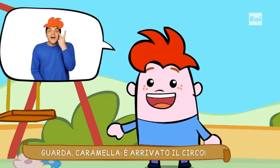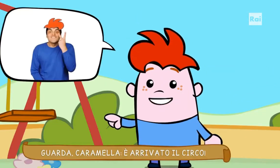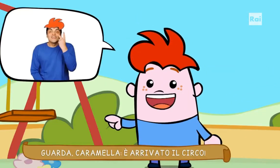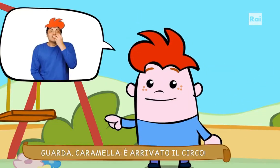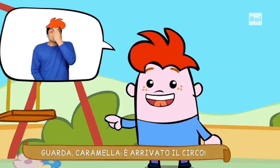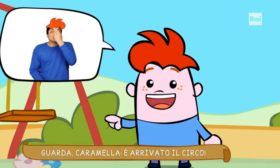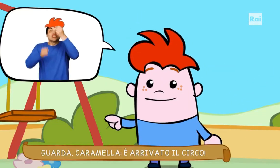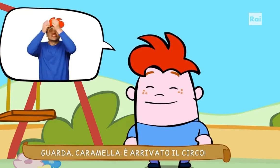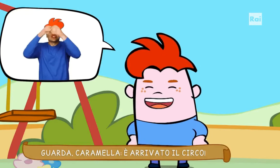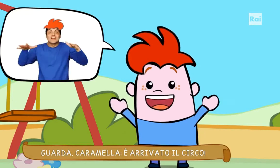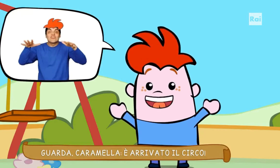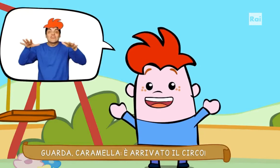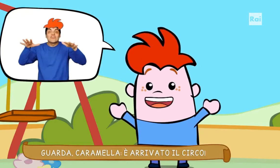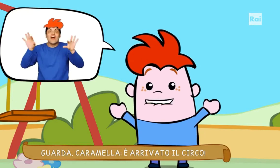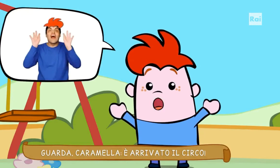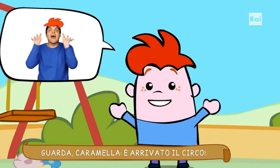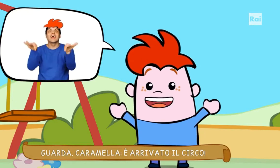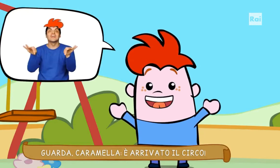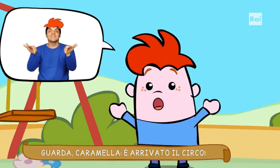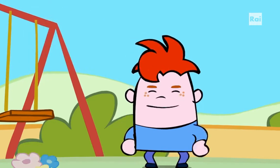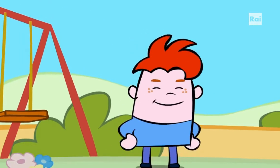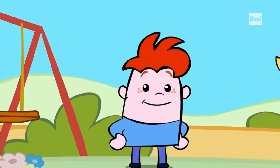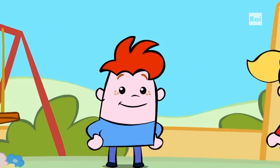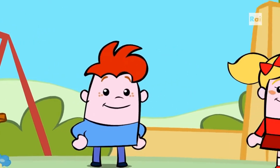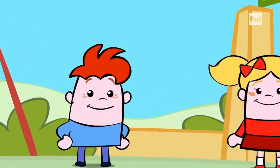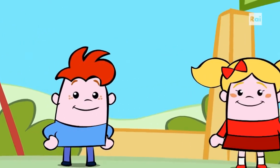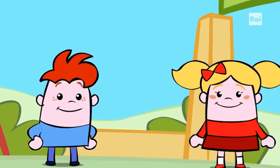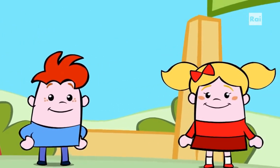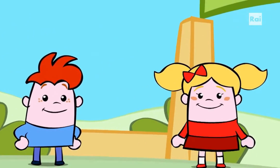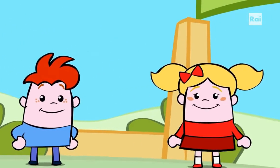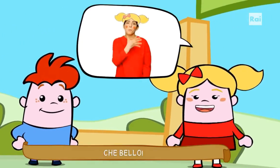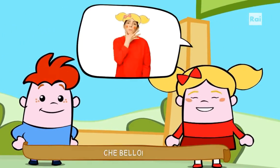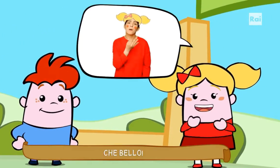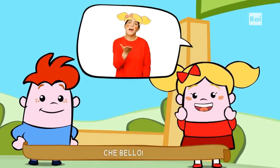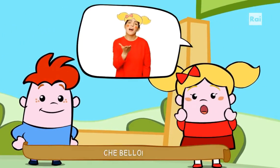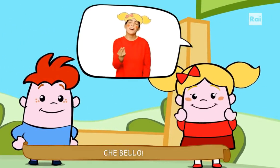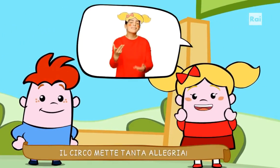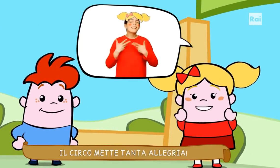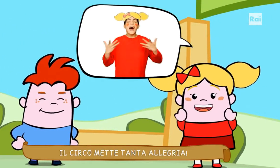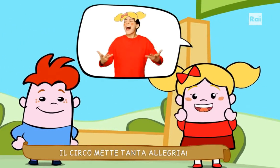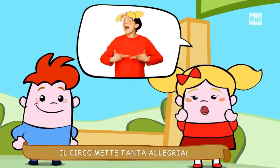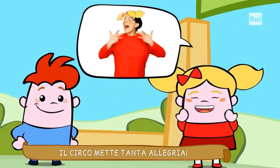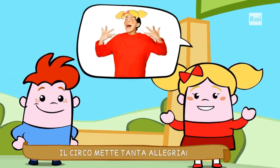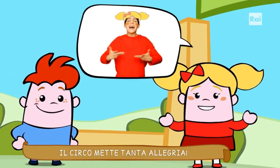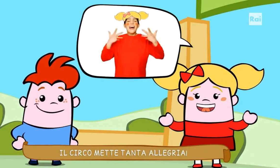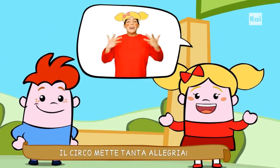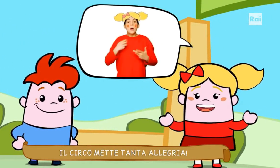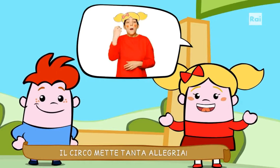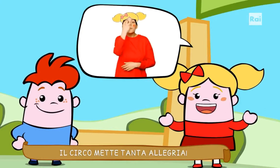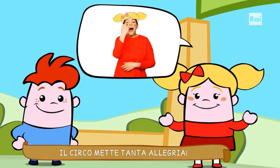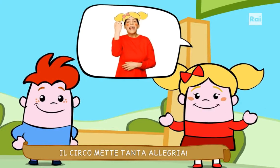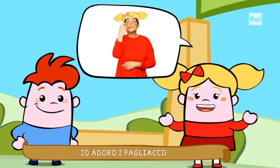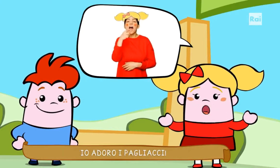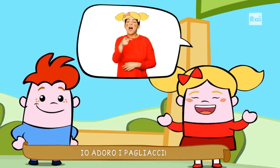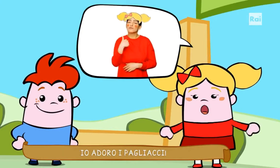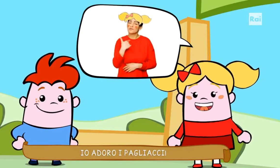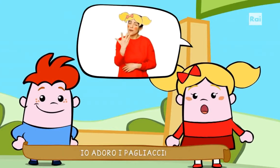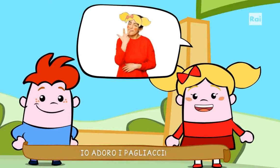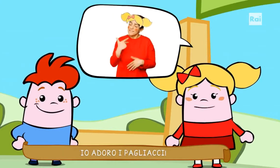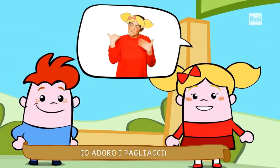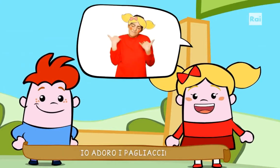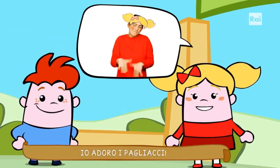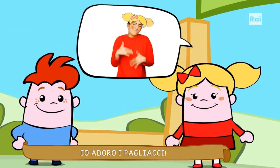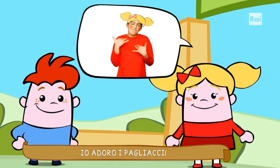guarda Caramella è arrivato il circo che bello il circo mette tanta allegria io